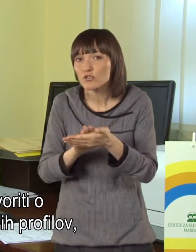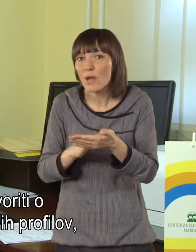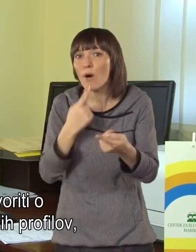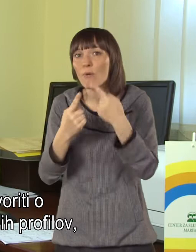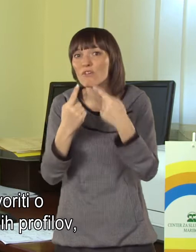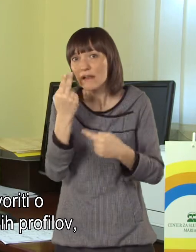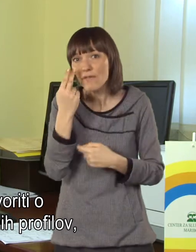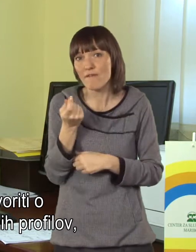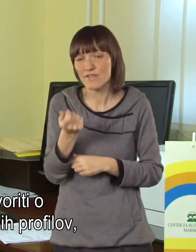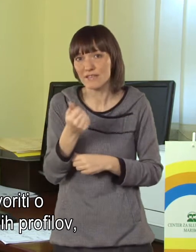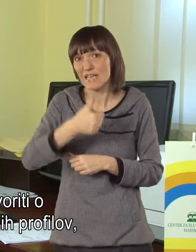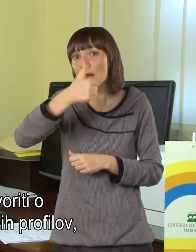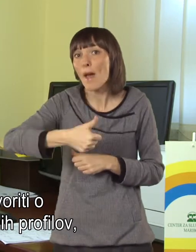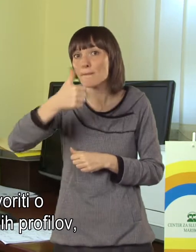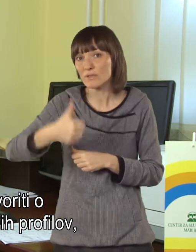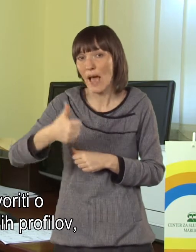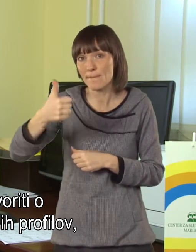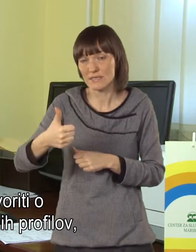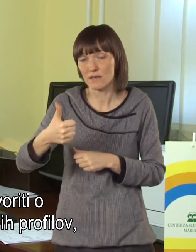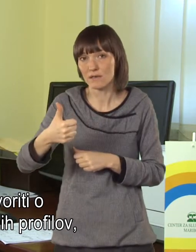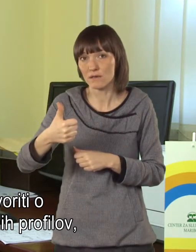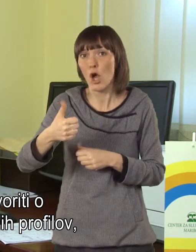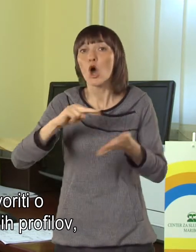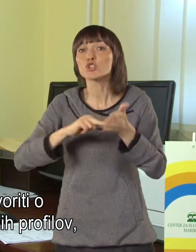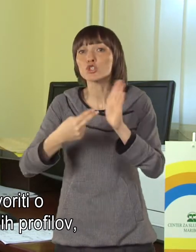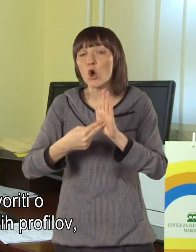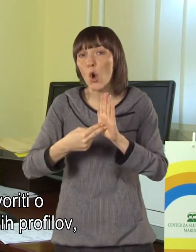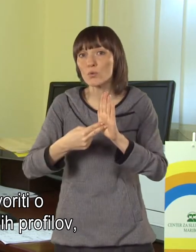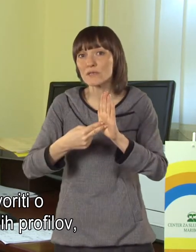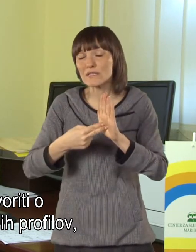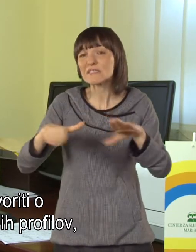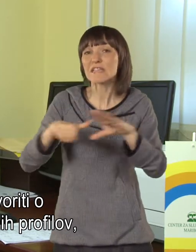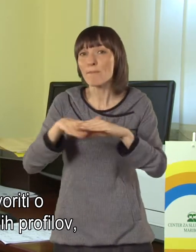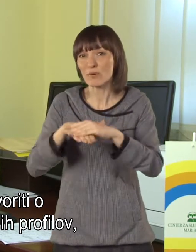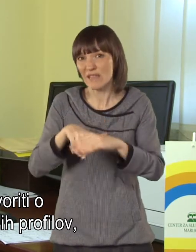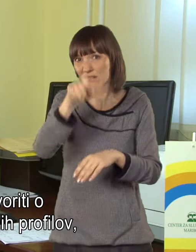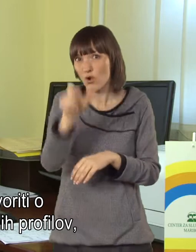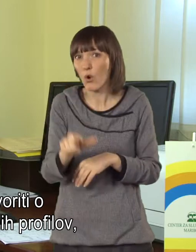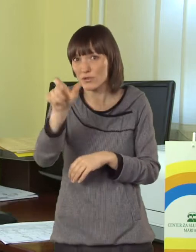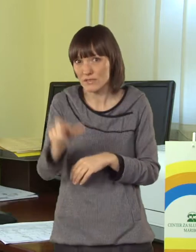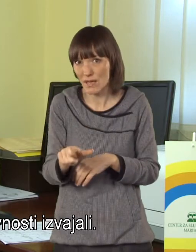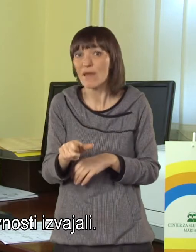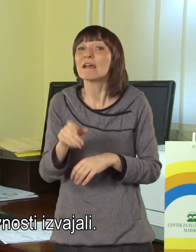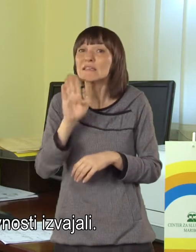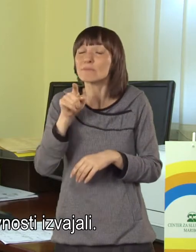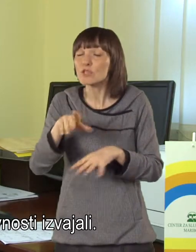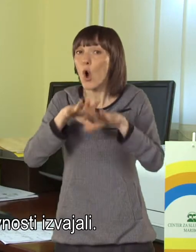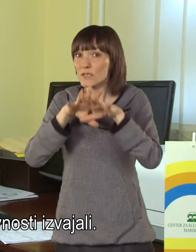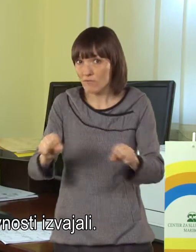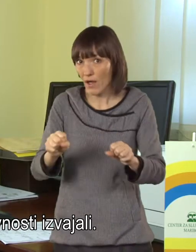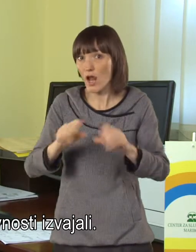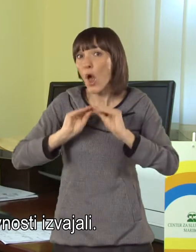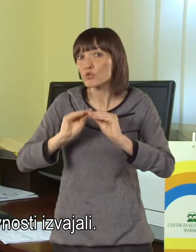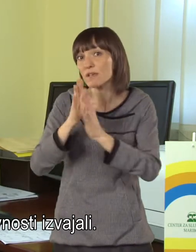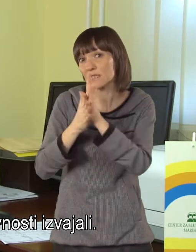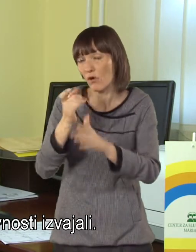ko začnemo govoriti o financiranju posameznih strokovnih profilov, ki naj bi določene